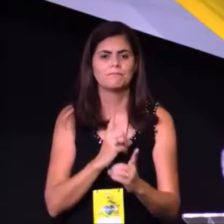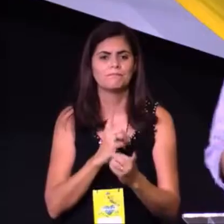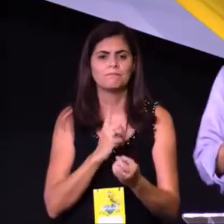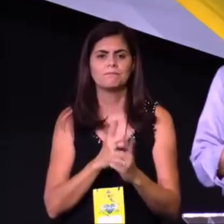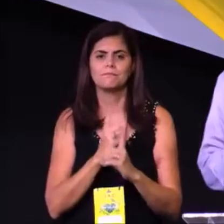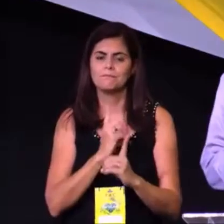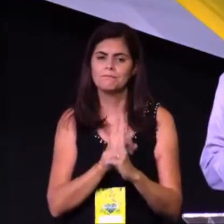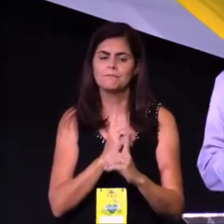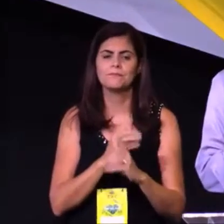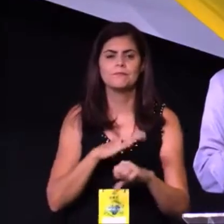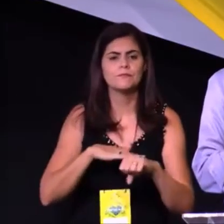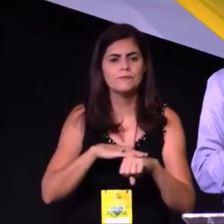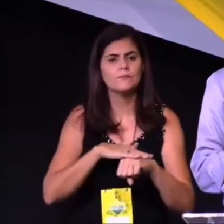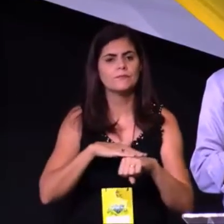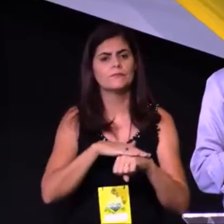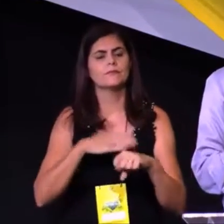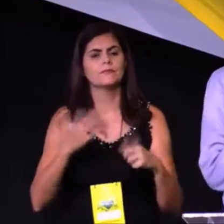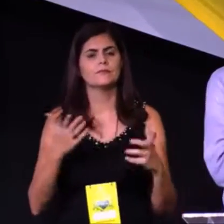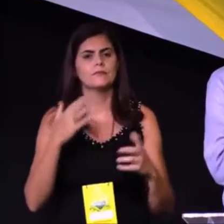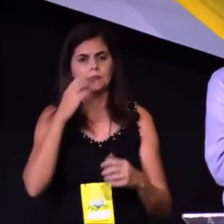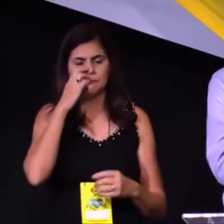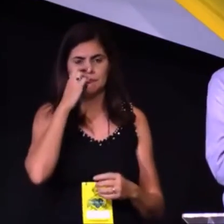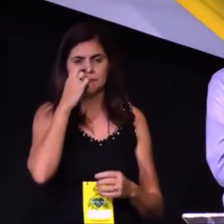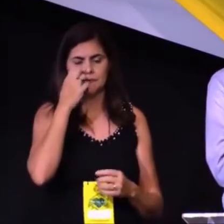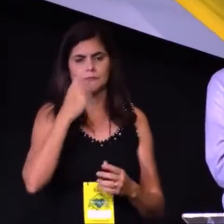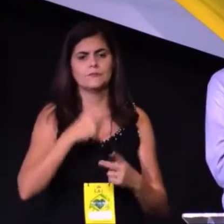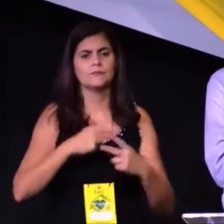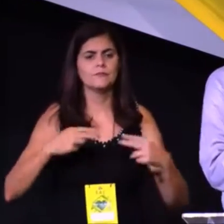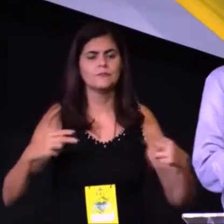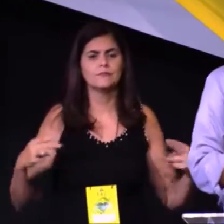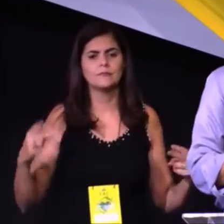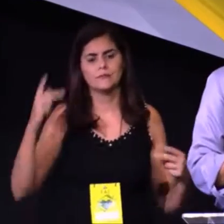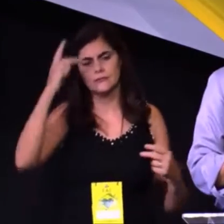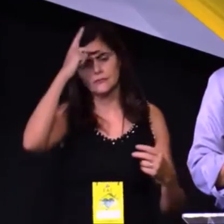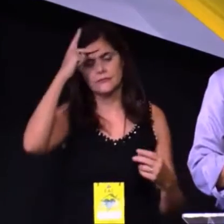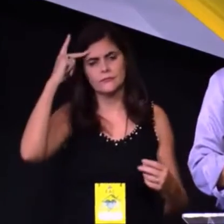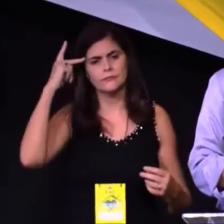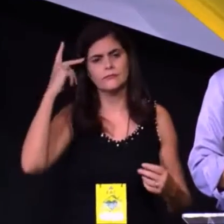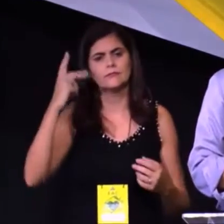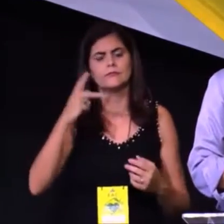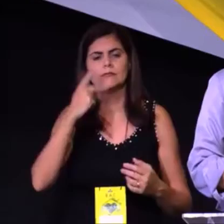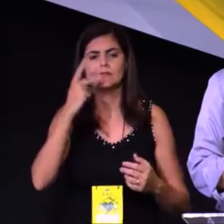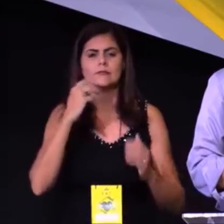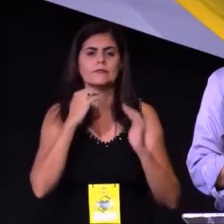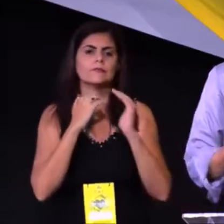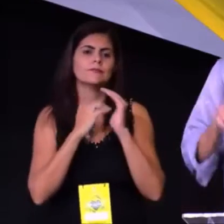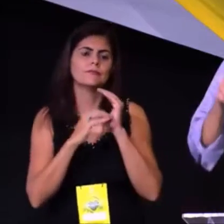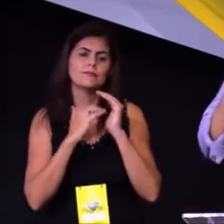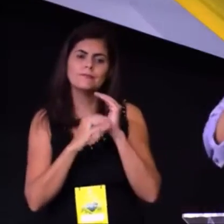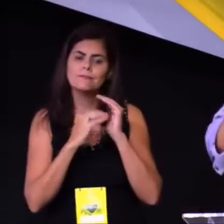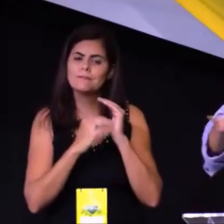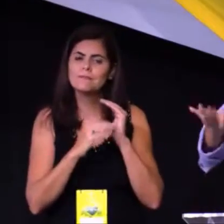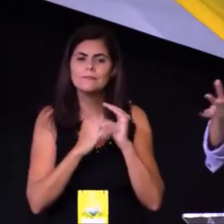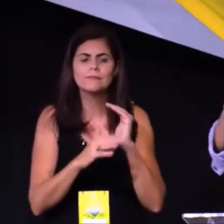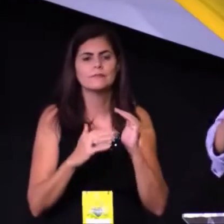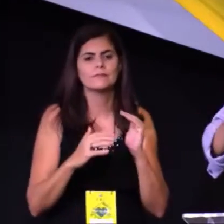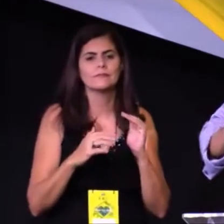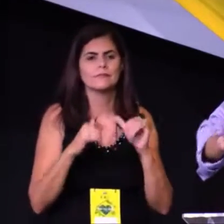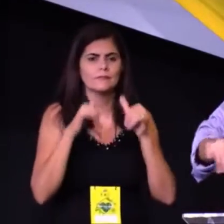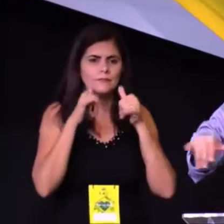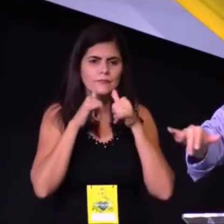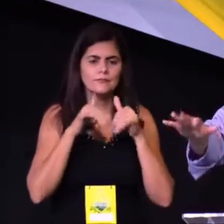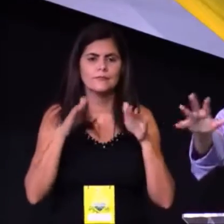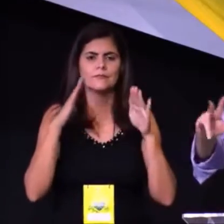e muitos de nós espíritas nas redes sociais propagamos mensagens que causaram